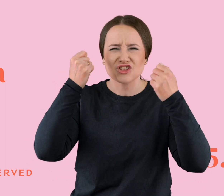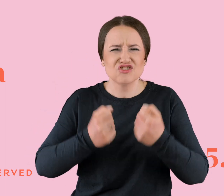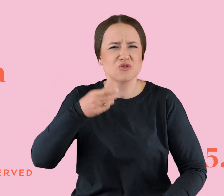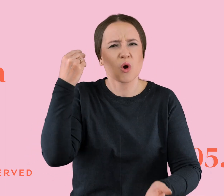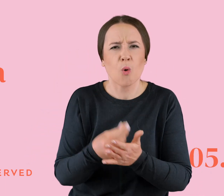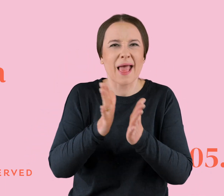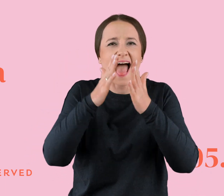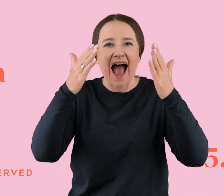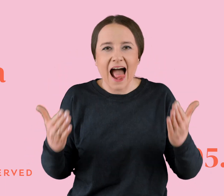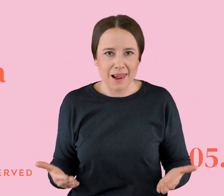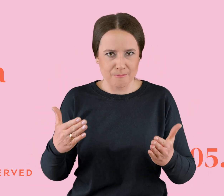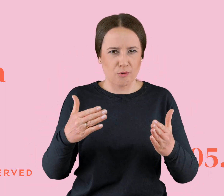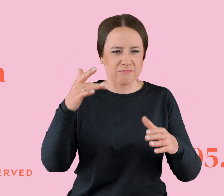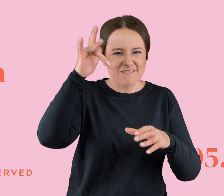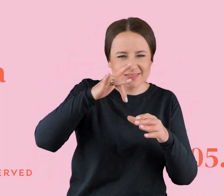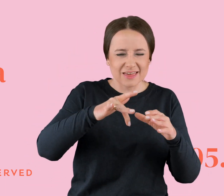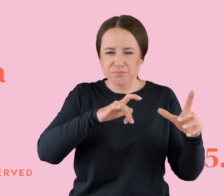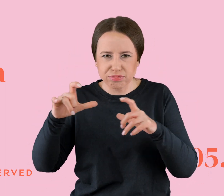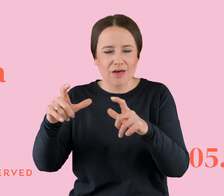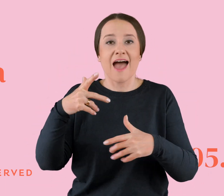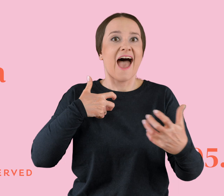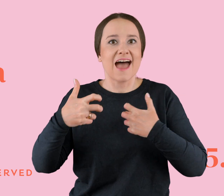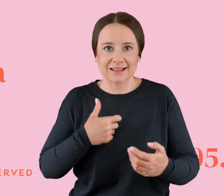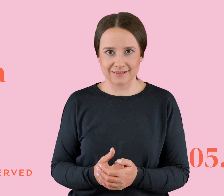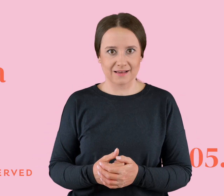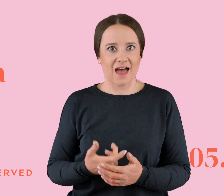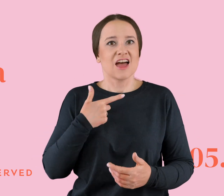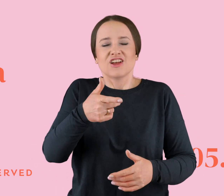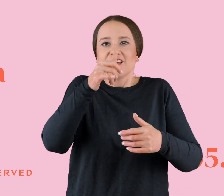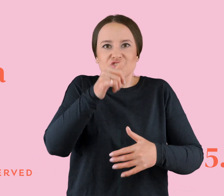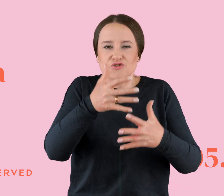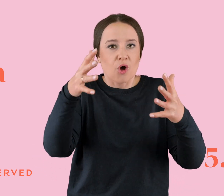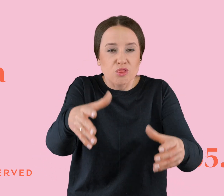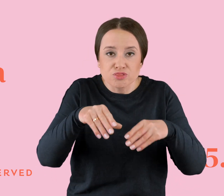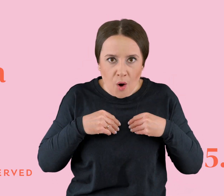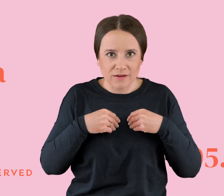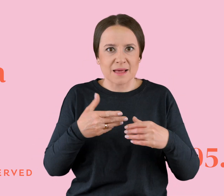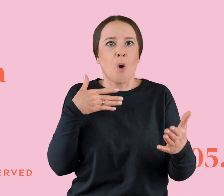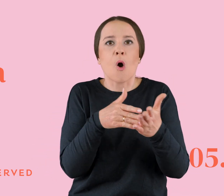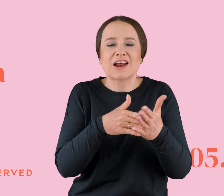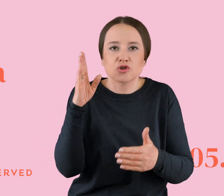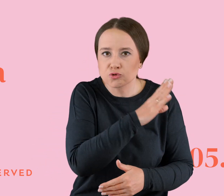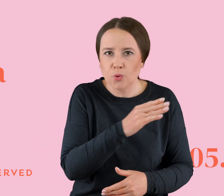tej artystki. On wyszedł w ogóle w jakiejś tam ograniczonym nakładzie, jego trudno było dostać, w ogóle musiałam go z innego kraju sprowadzać.